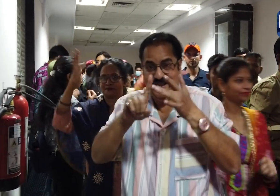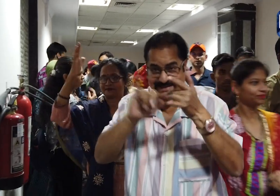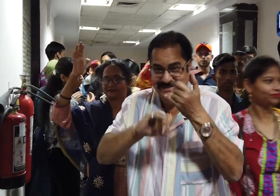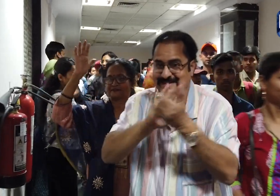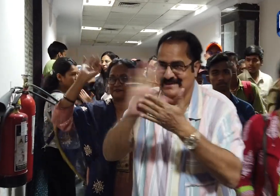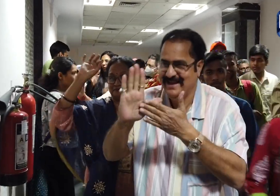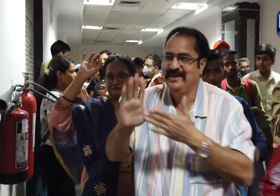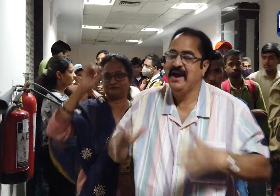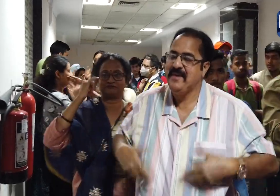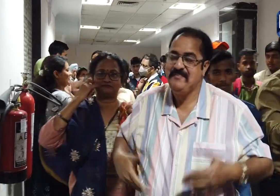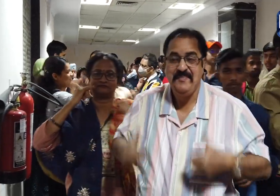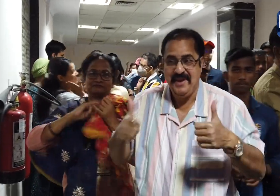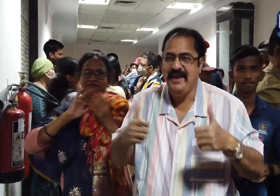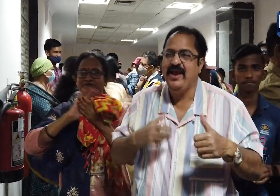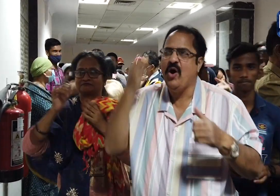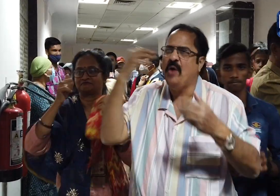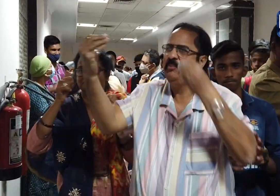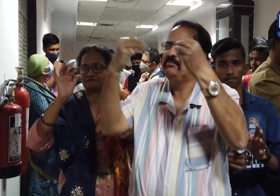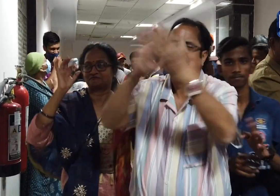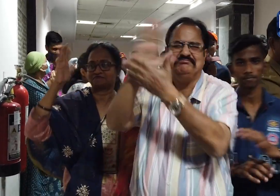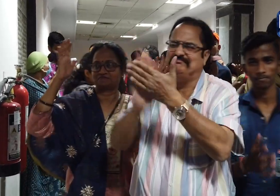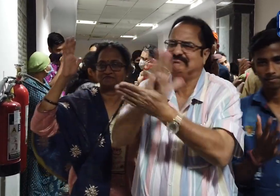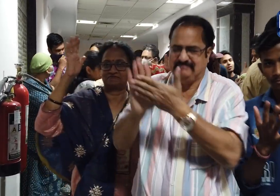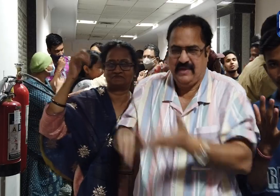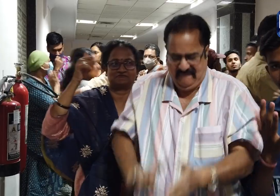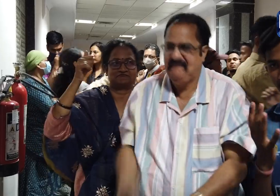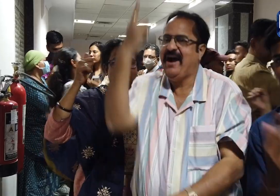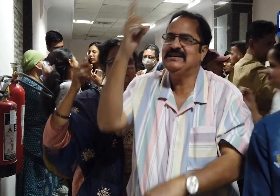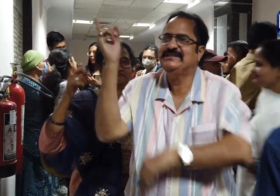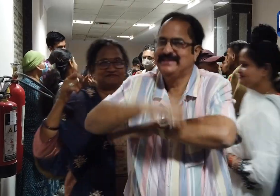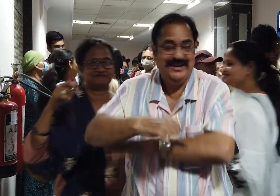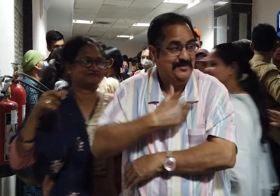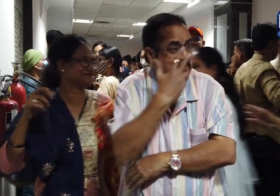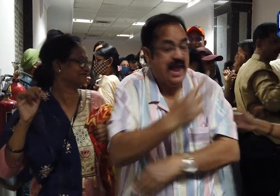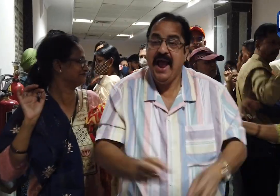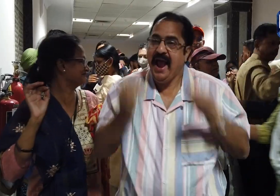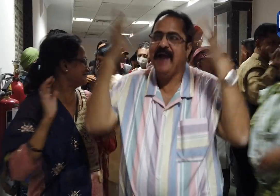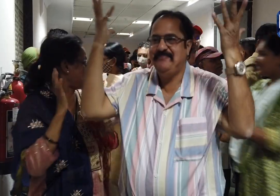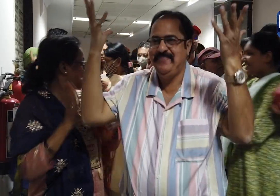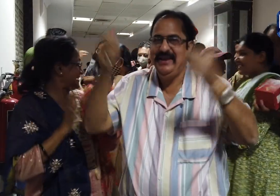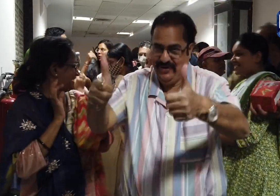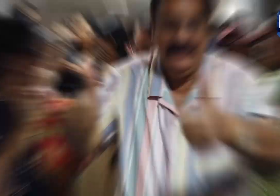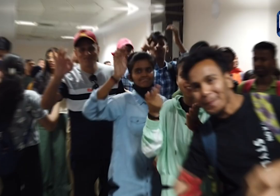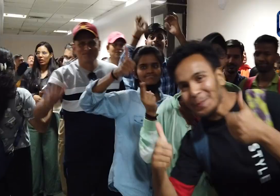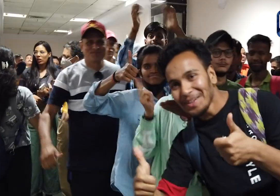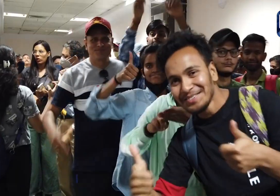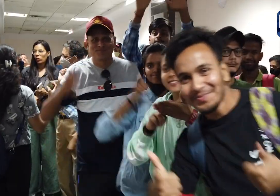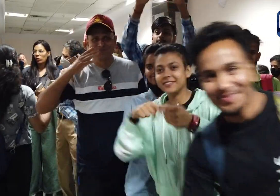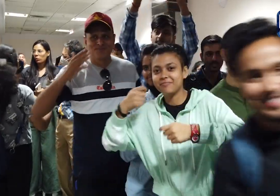बनी इतनी सारी फिल्में देखने के बाद अब मैंने पहली बार आयसेल वाली फिल्म देखी मैं बहुत खुश हूँ धन्यवाद कमाल की फिल्म है